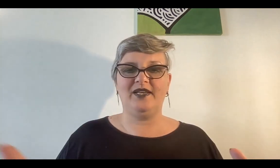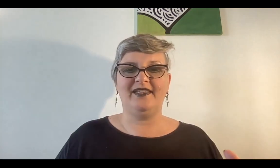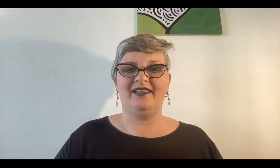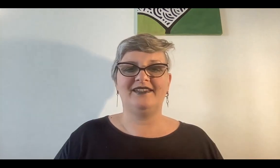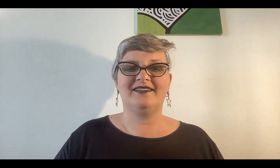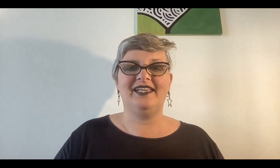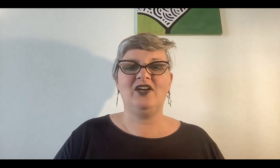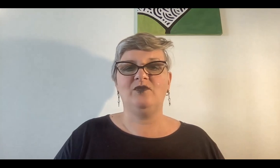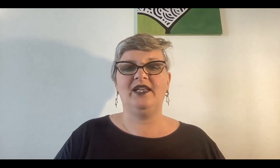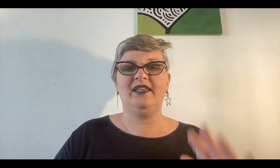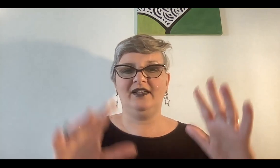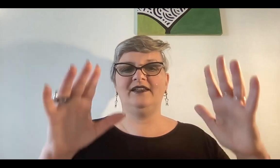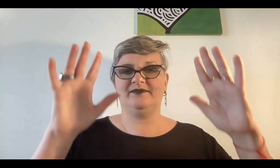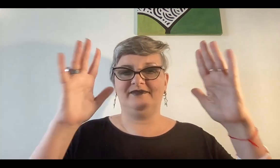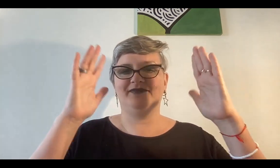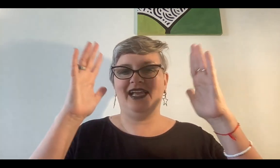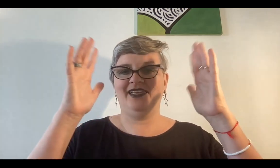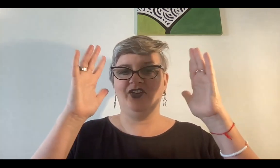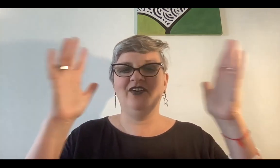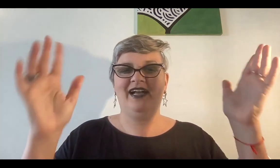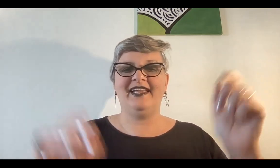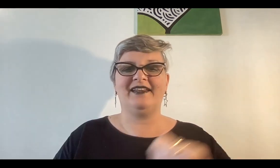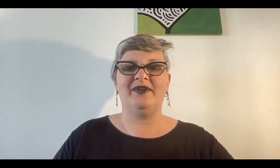cualidades. Era como ahí, ¿no? Ahí arriba.